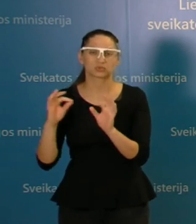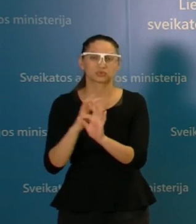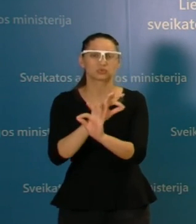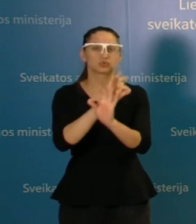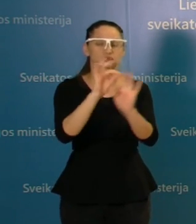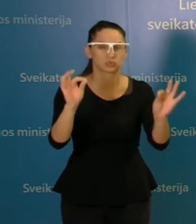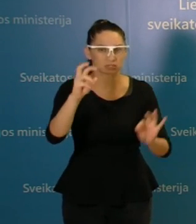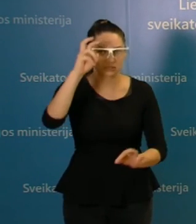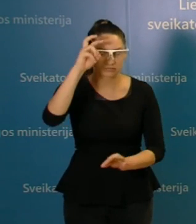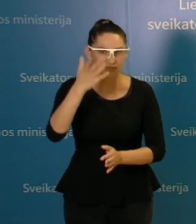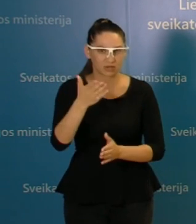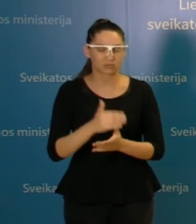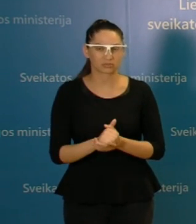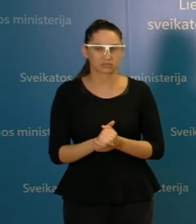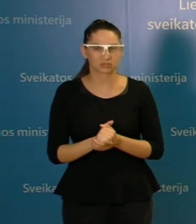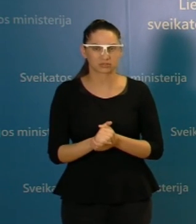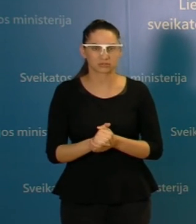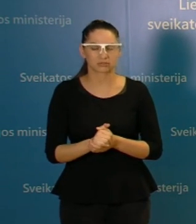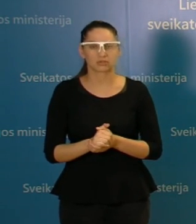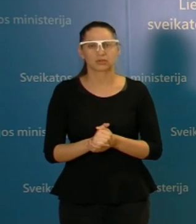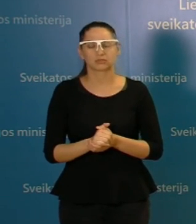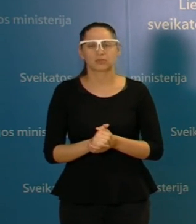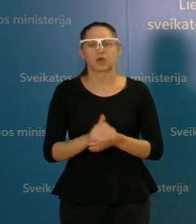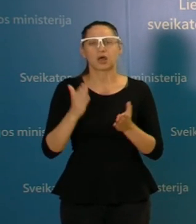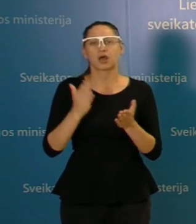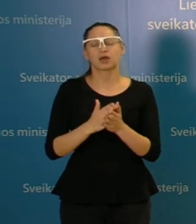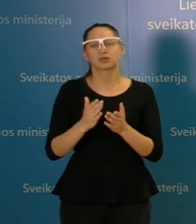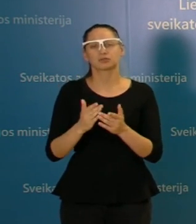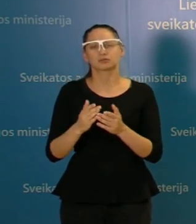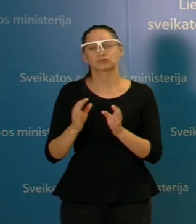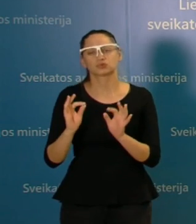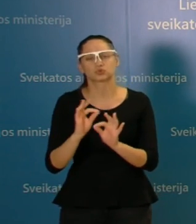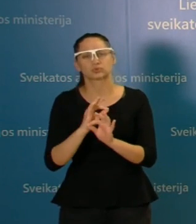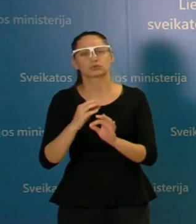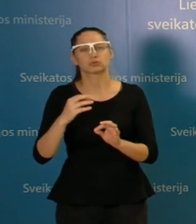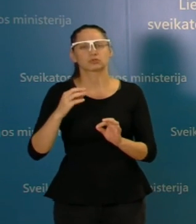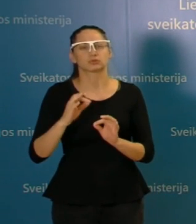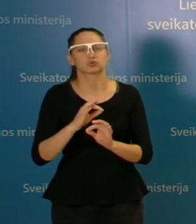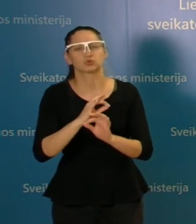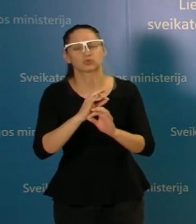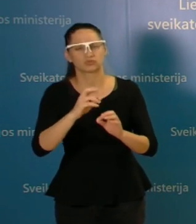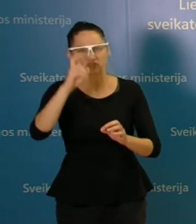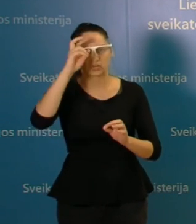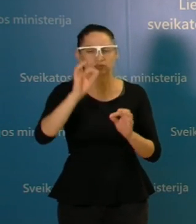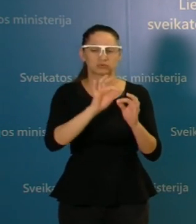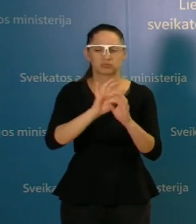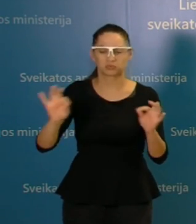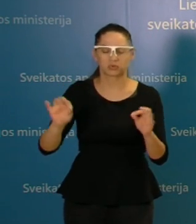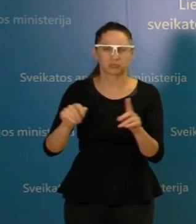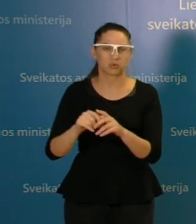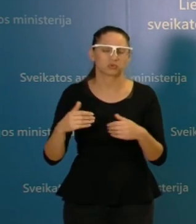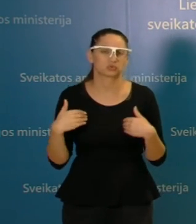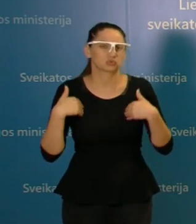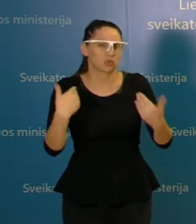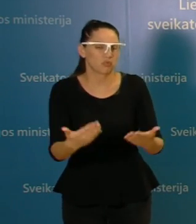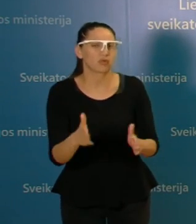vyriausybėje. Tai nebūtinai turi būti, kad, na, sukuria kažkokį pasiūlymą ir prezidentas jo negali priimti. Jis juk turi būti rekomendacinės,